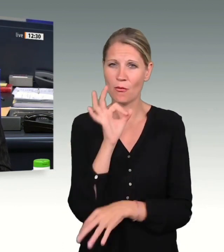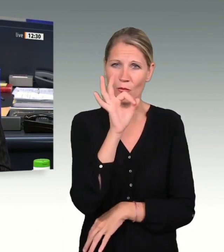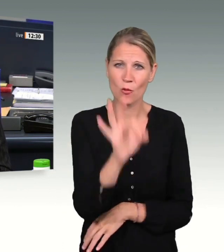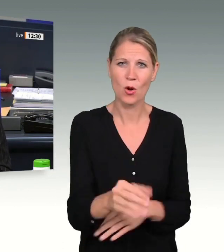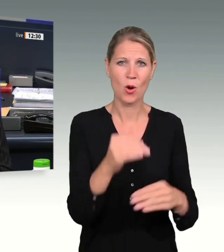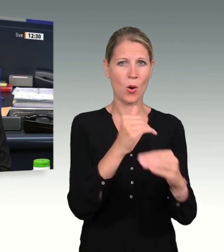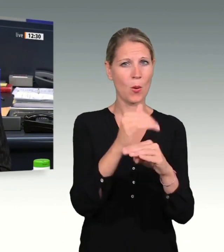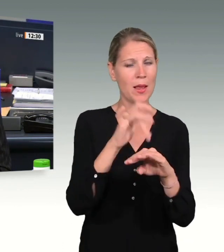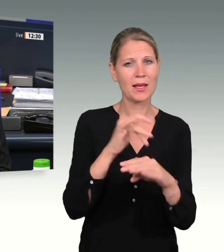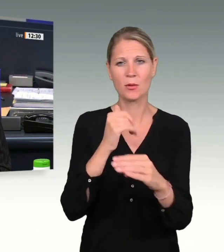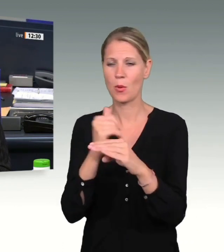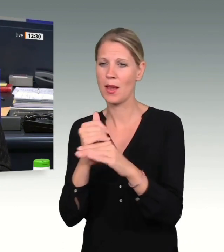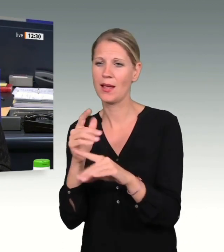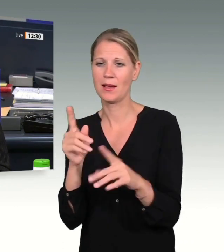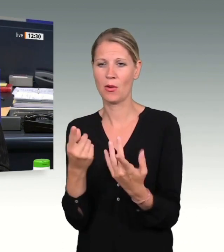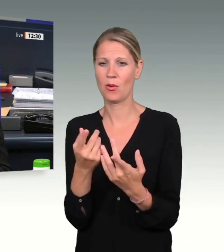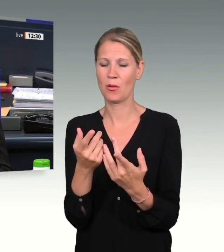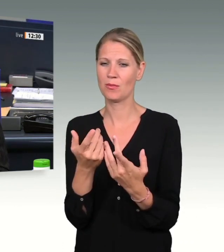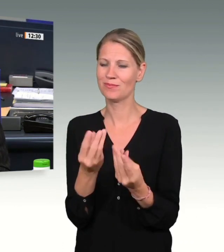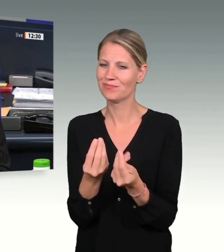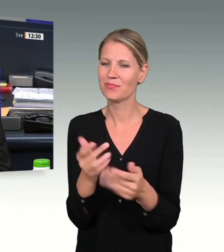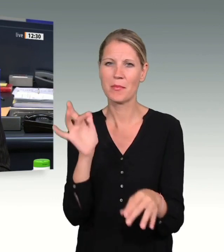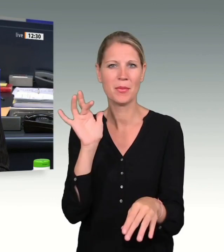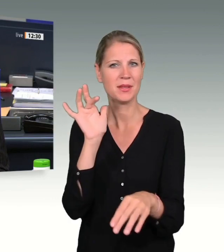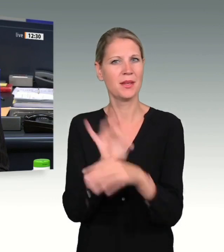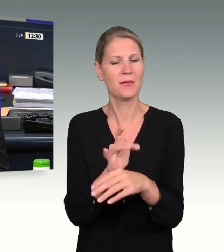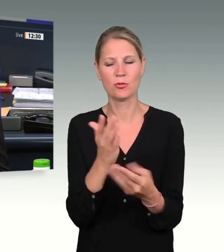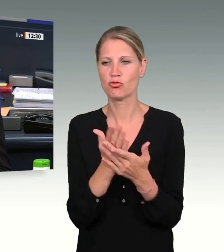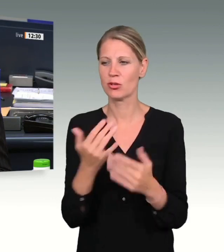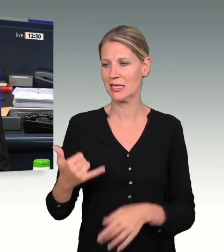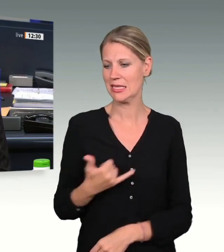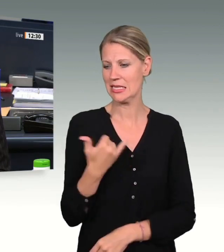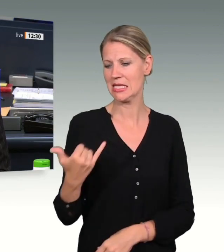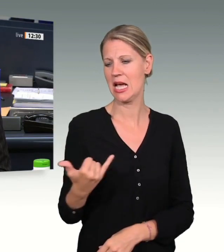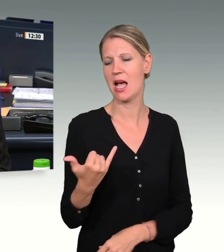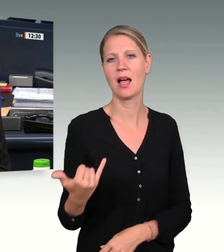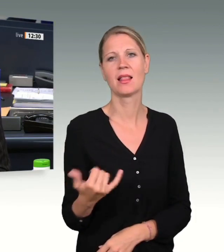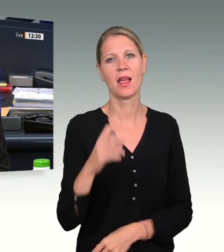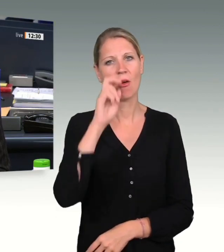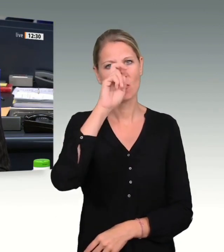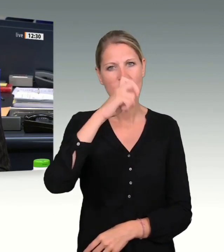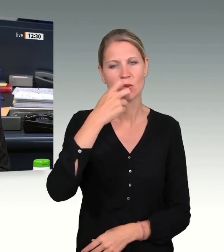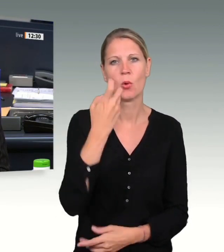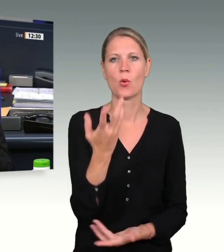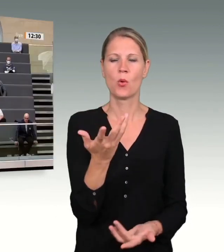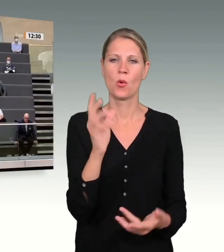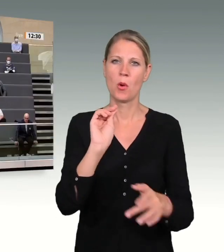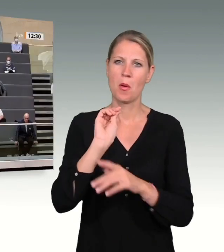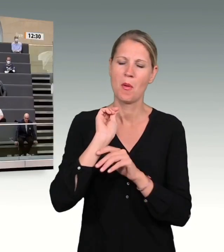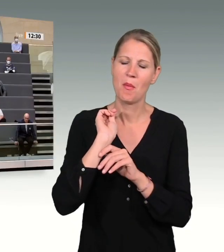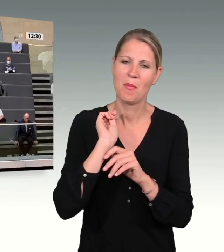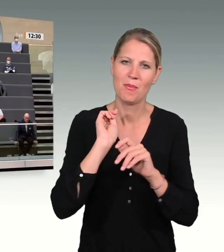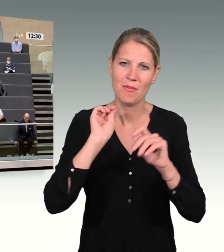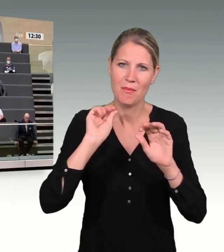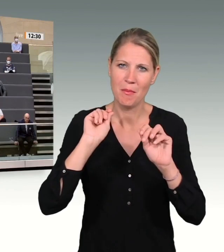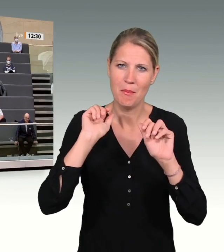und mit dem Sie seit Jahren auch versucht haben, die besten und bestmöglichen Schlussfolgerungen zu ziehen. Ich freue mich sehr, Sie